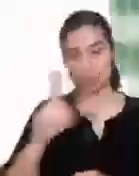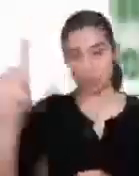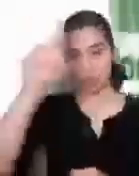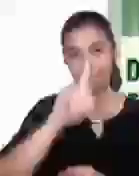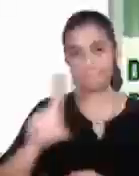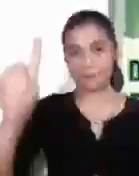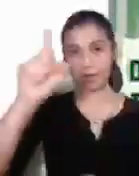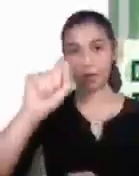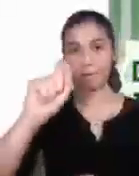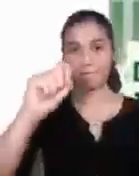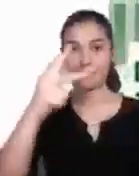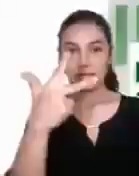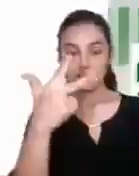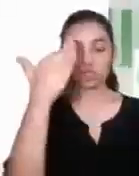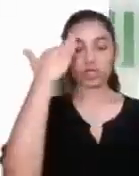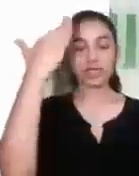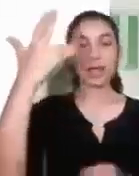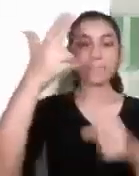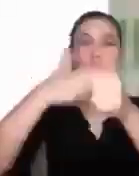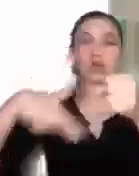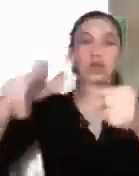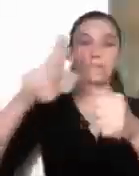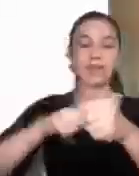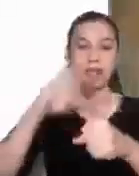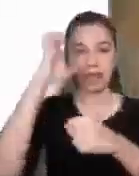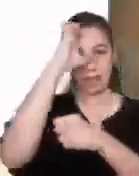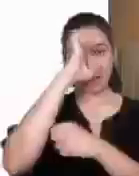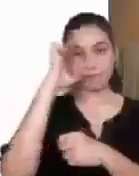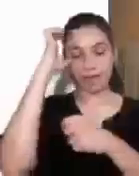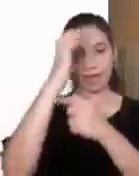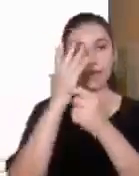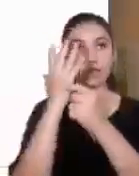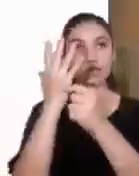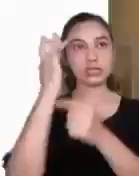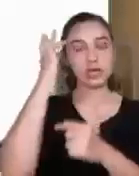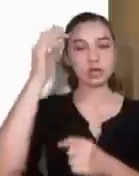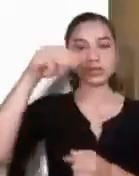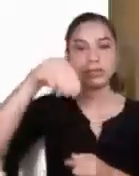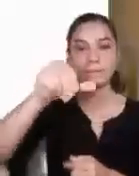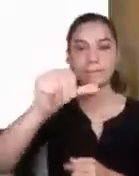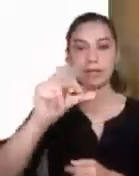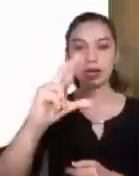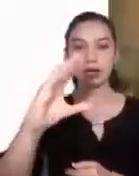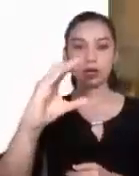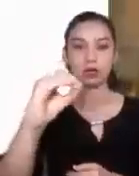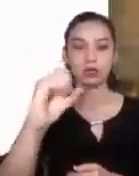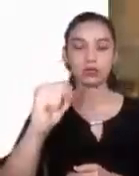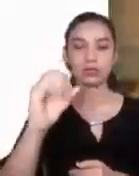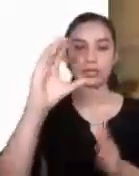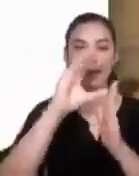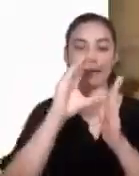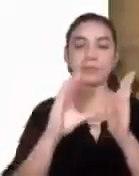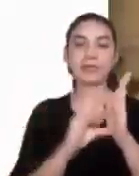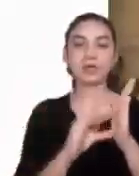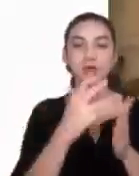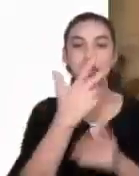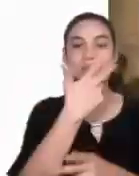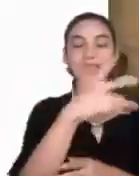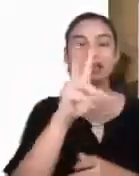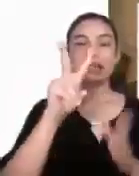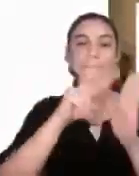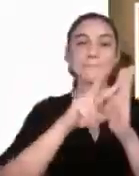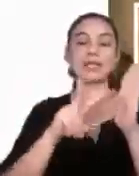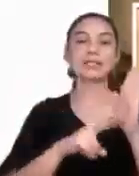domingo vigésimo octavo del tiempo ordinario. Escuchemos el Evangelio según San Marcos, capítulo